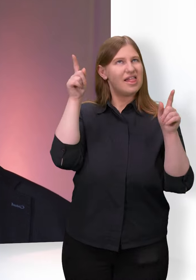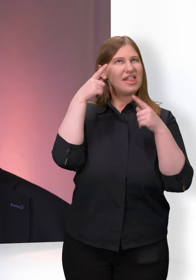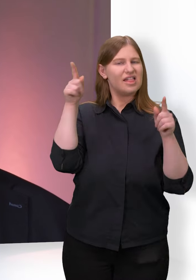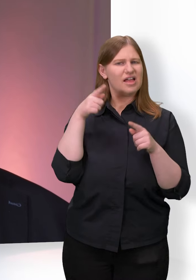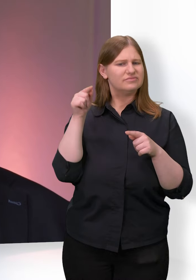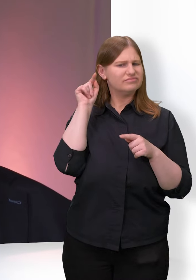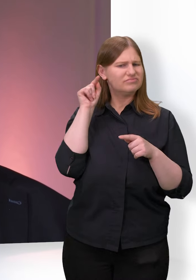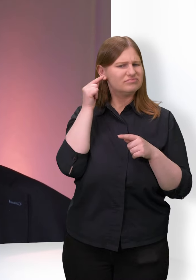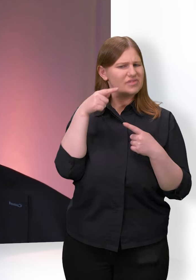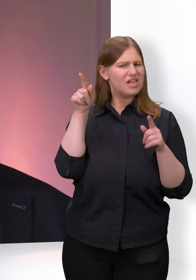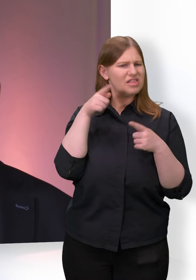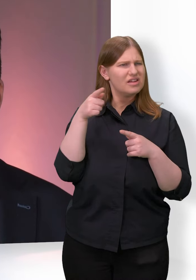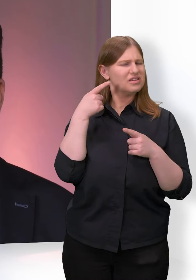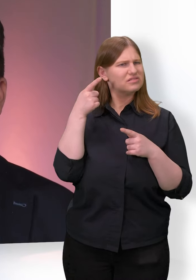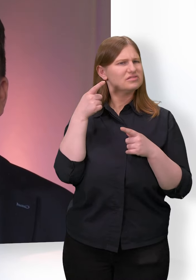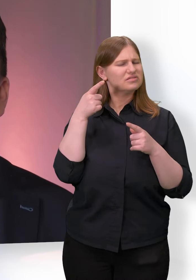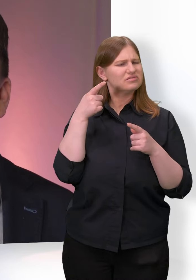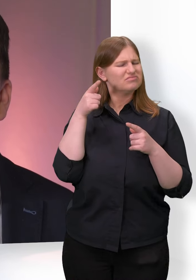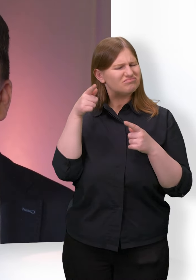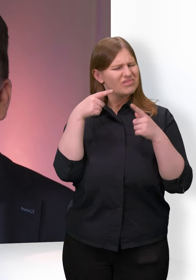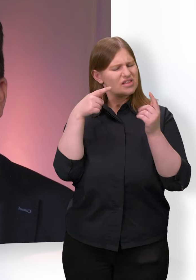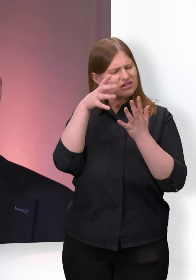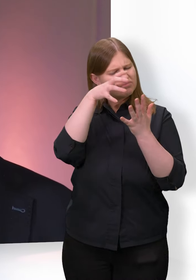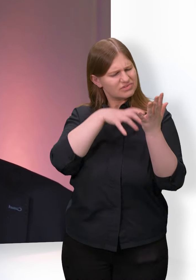diese Verse, diese Worte aus diesem Lied, die haben Kraft.